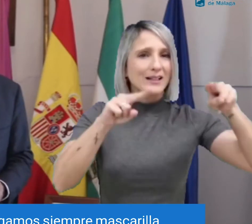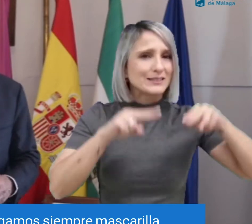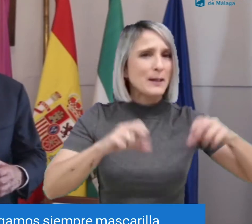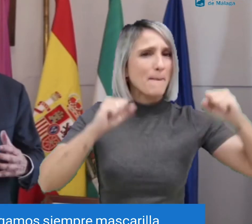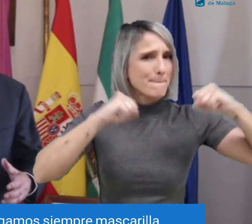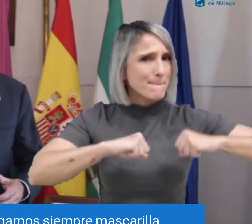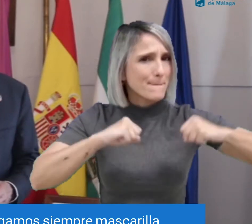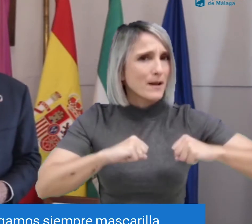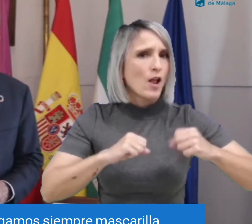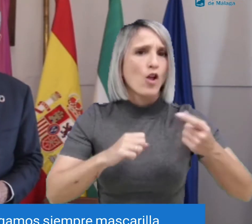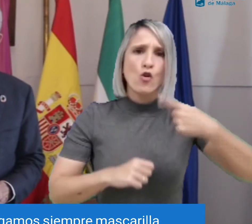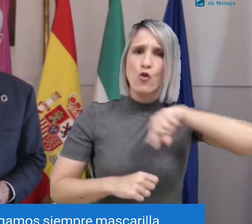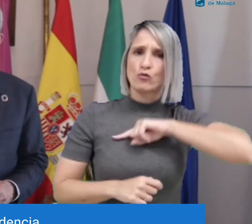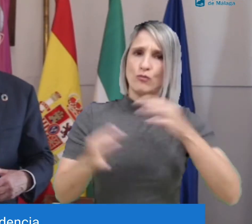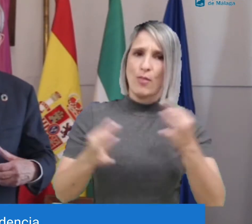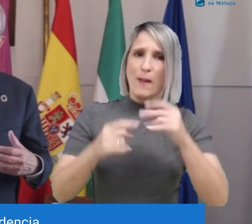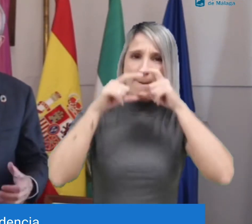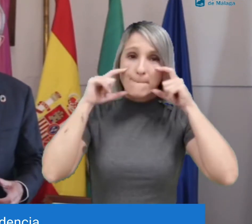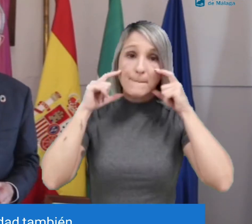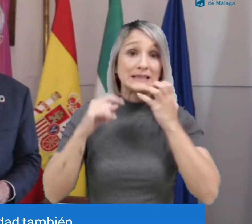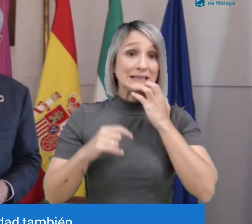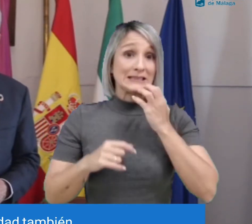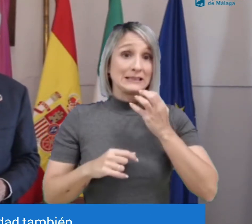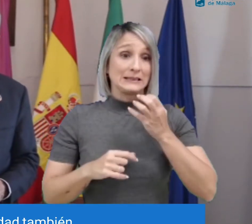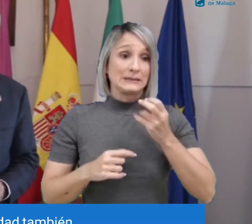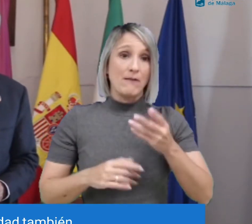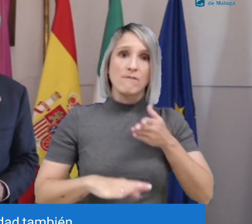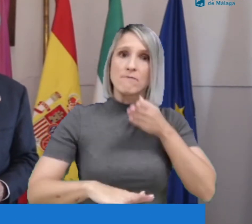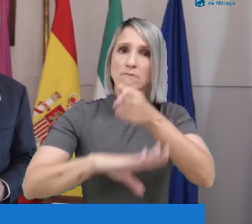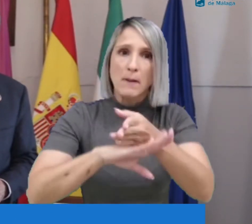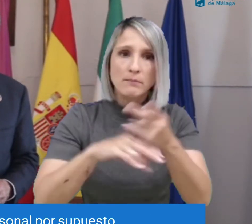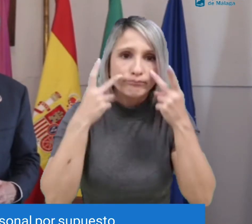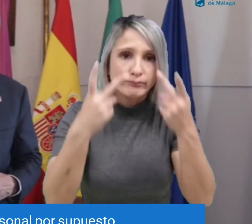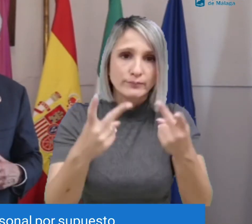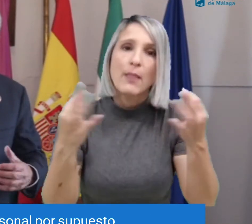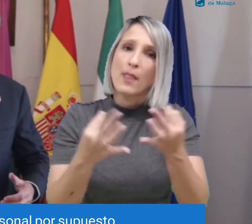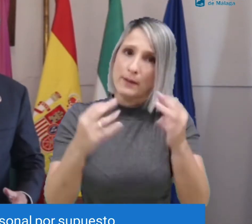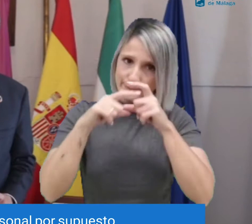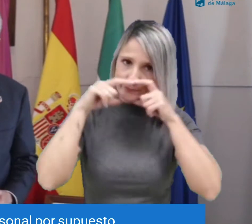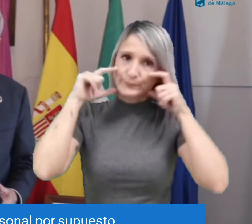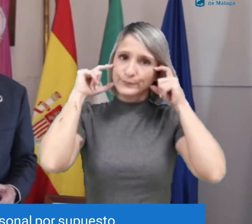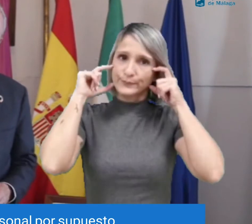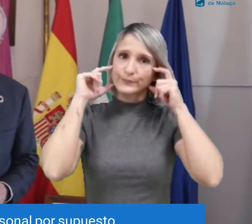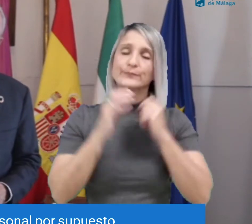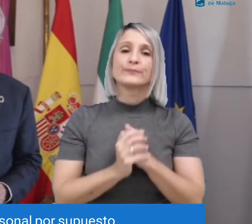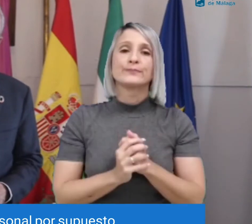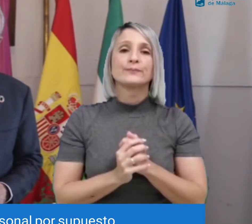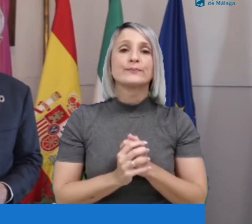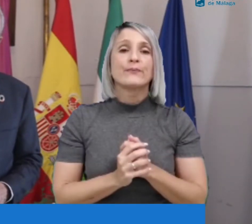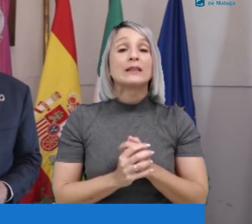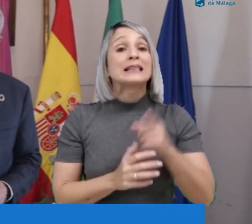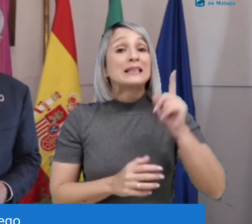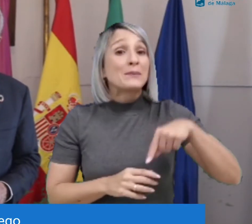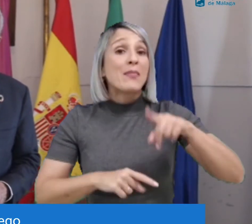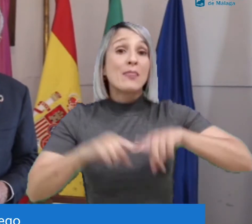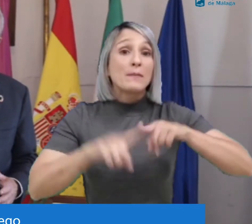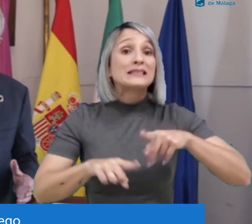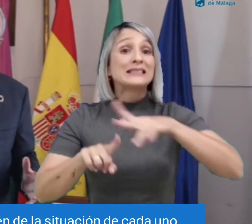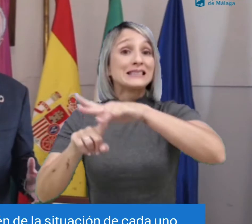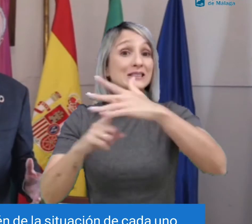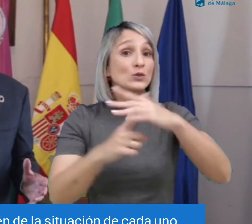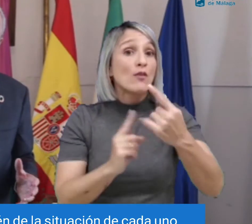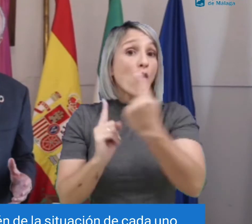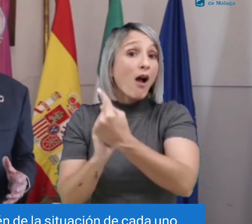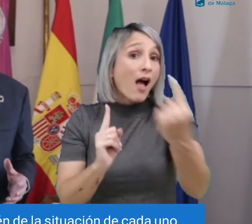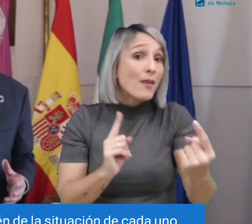sanitarios tengamos siempre mascarilla, en residencias de tercera edad también, si alguien visita, personal por supuesto. Y luego